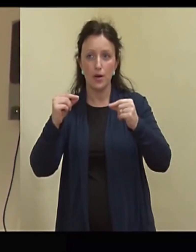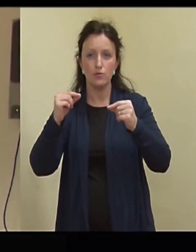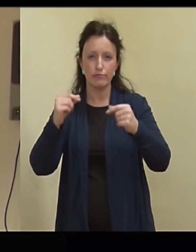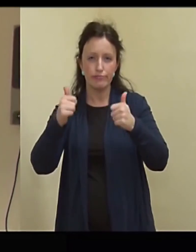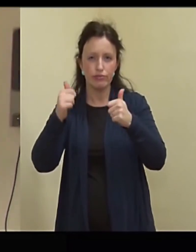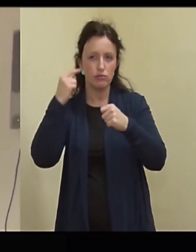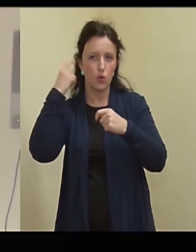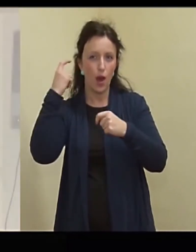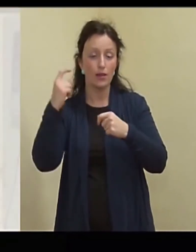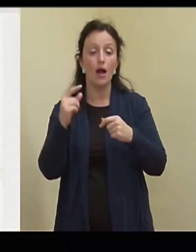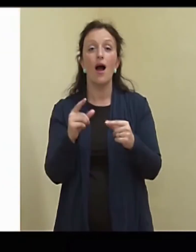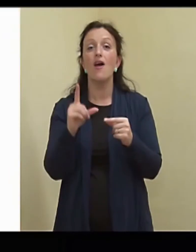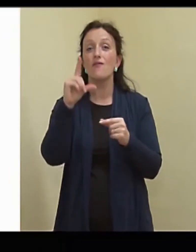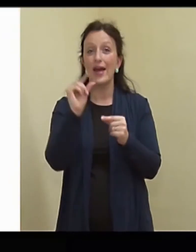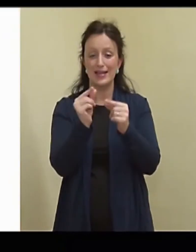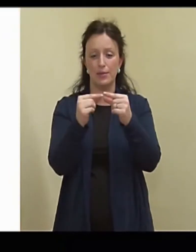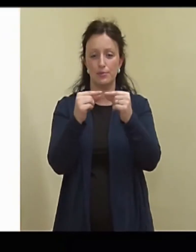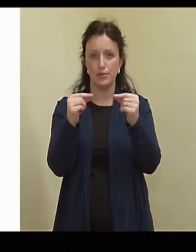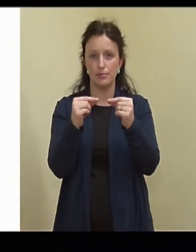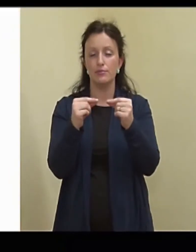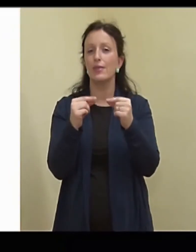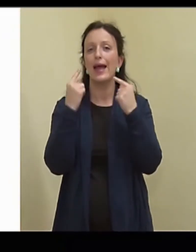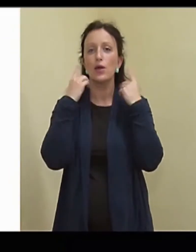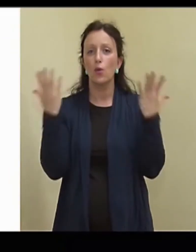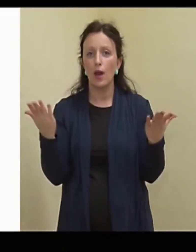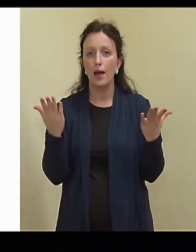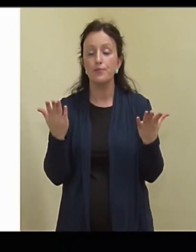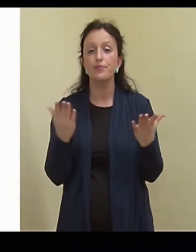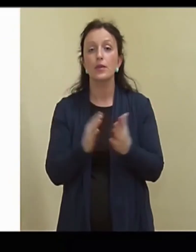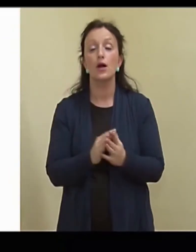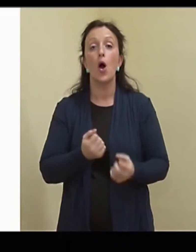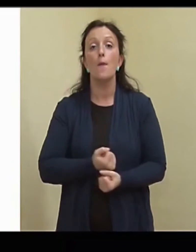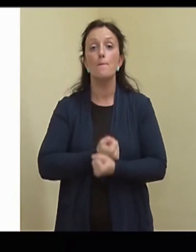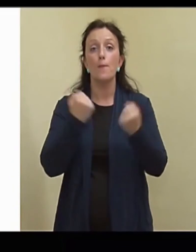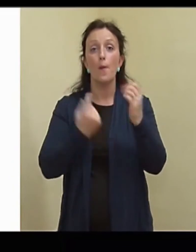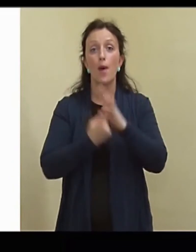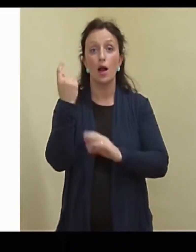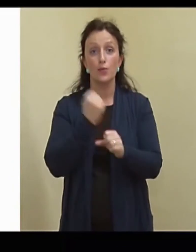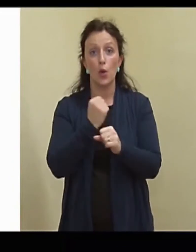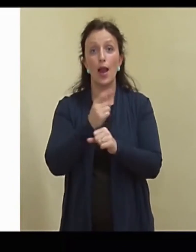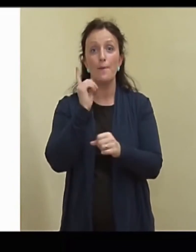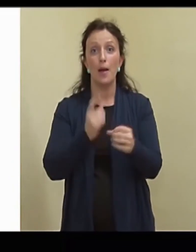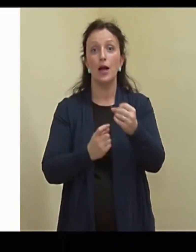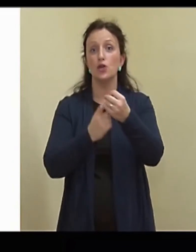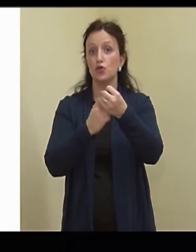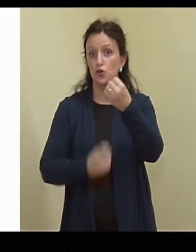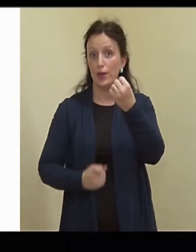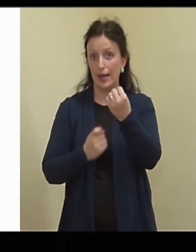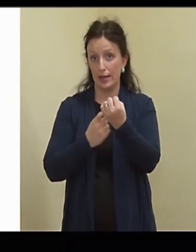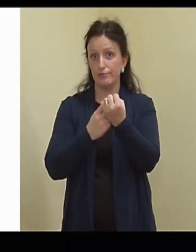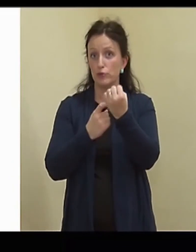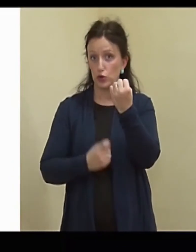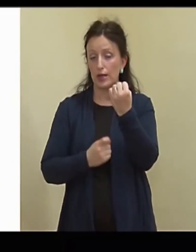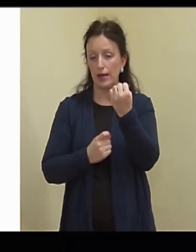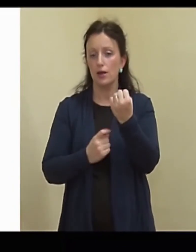lendavad nii kiiresti, et neid ei kuulegi. Selleks, et lõhkekeha tööle hakkaks, peab lõhkekehal olemas süütik. Sütiku eesmärk on see, et